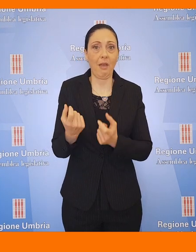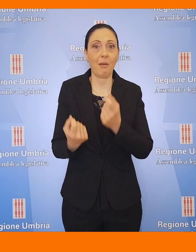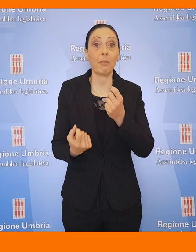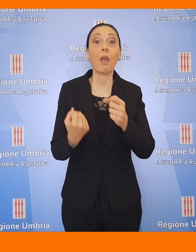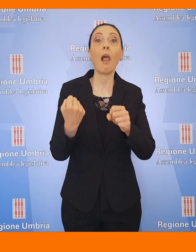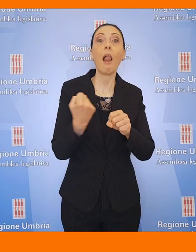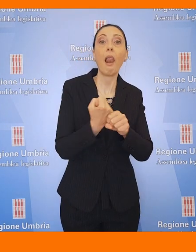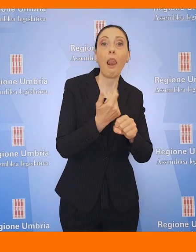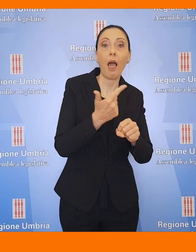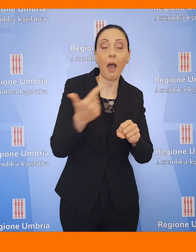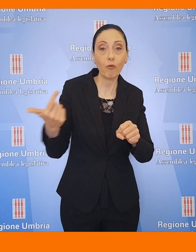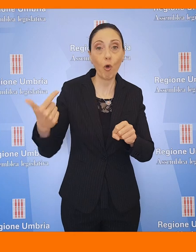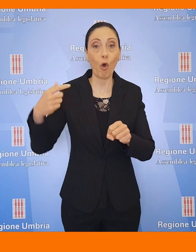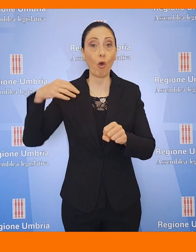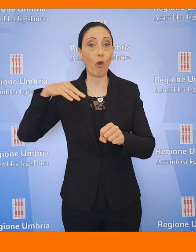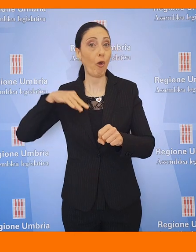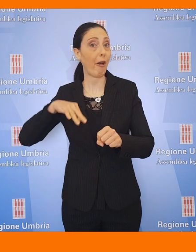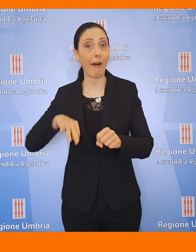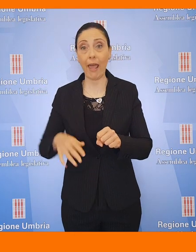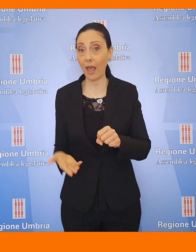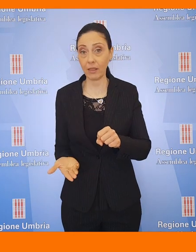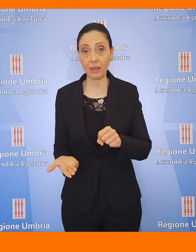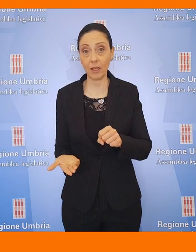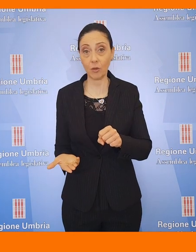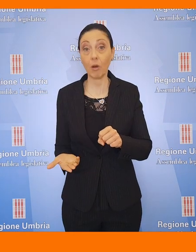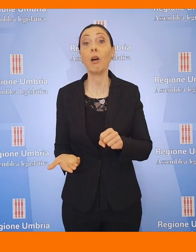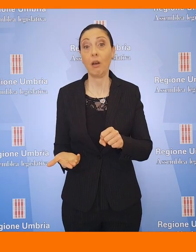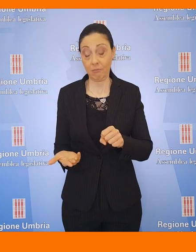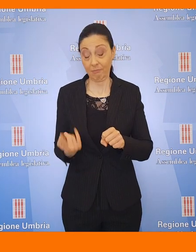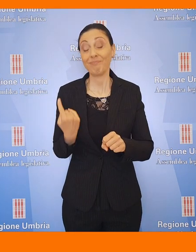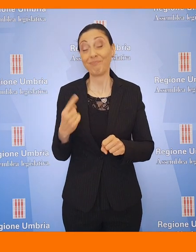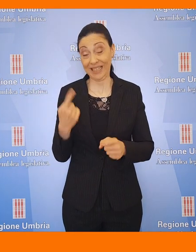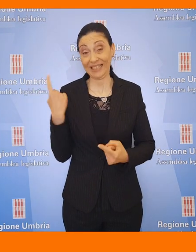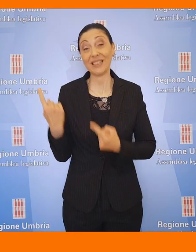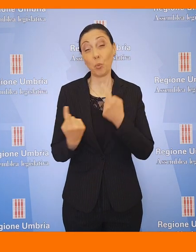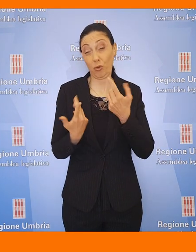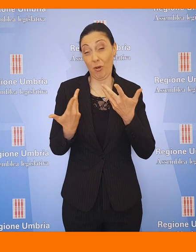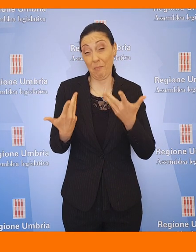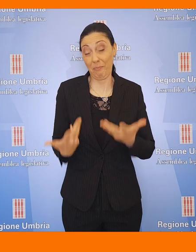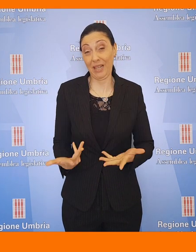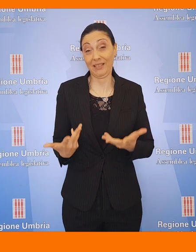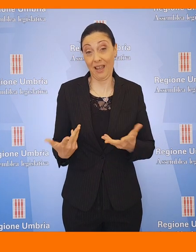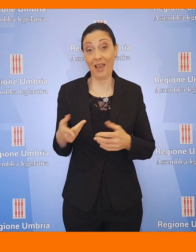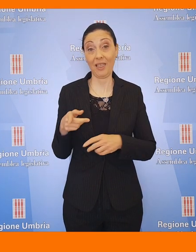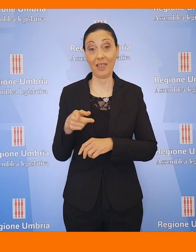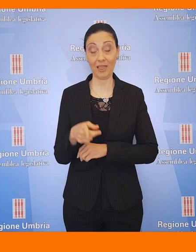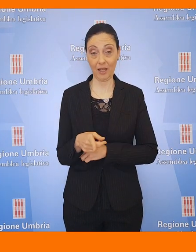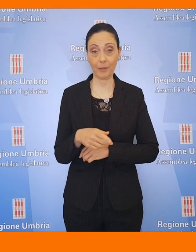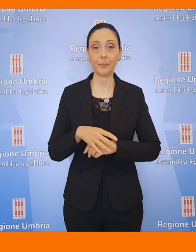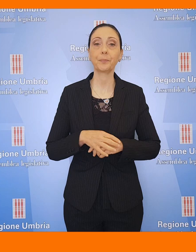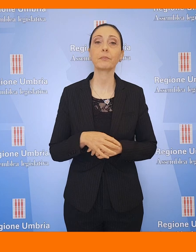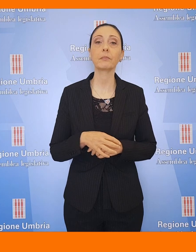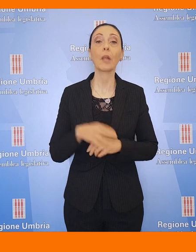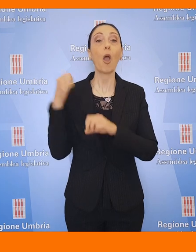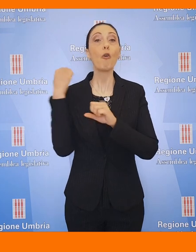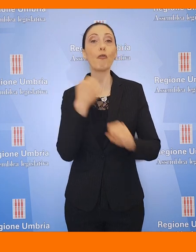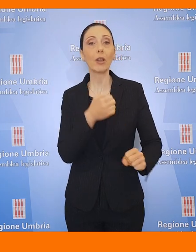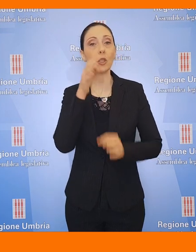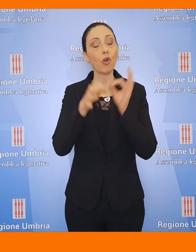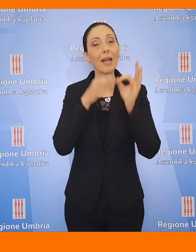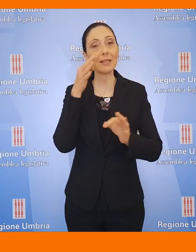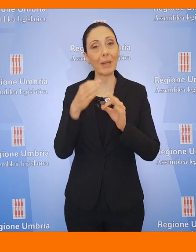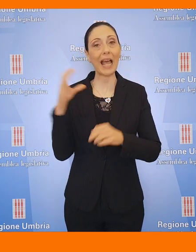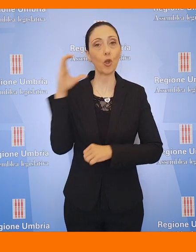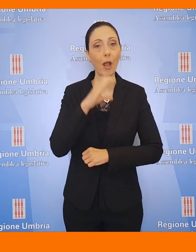lavoro, per la mancanza di erediti, sarà ancora più pesante di quanto non sia oggi. La Fondazione ha spiegato